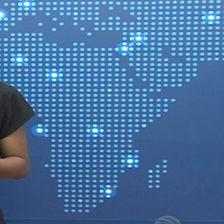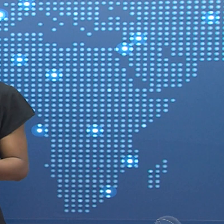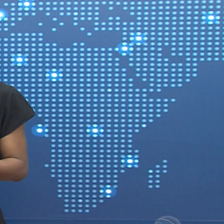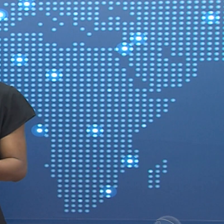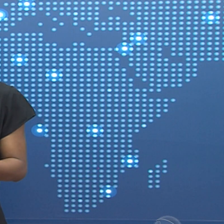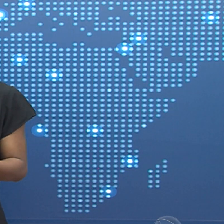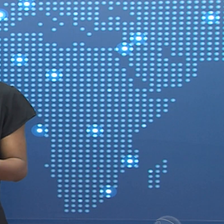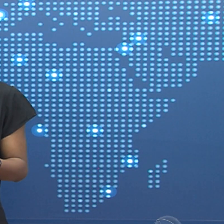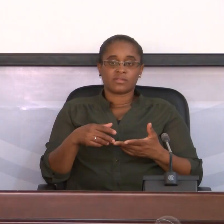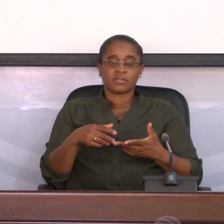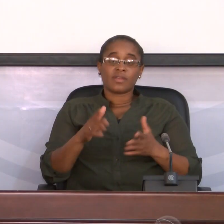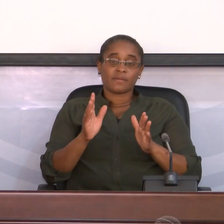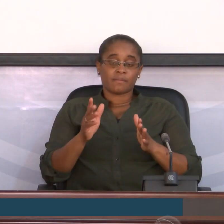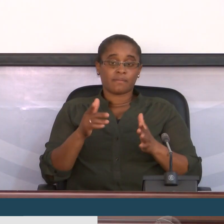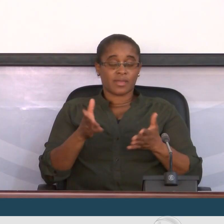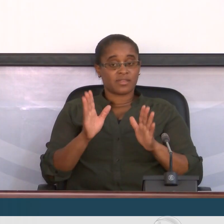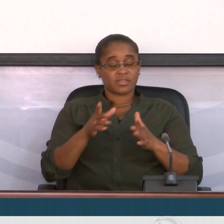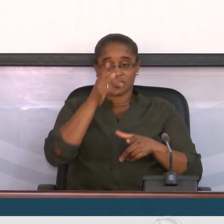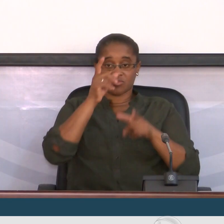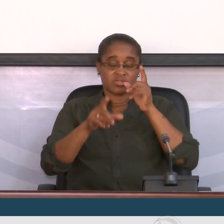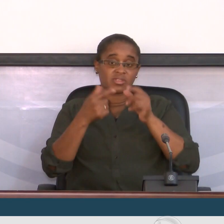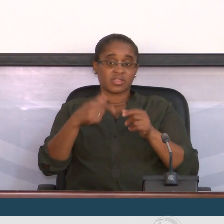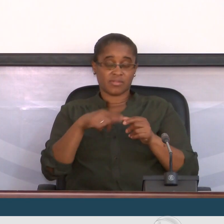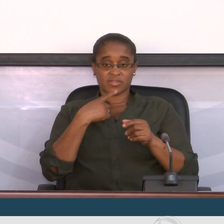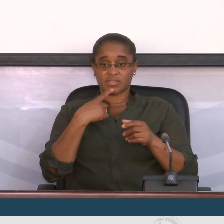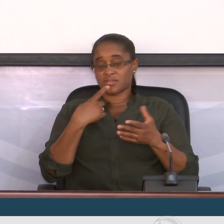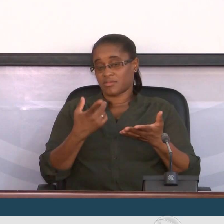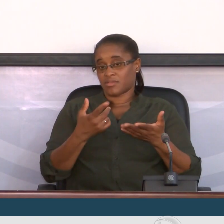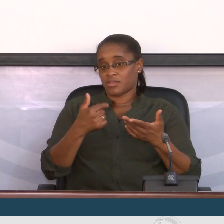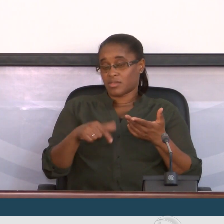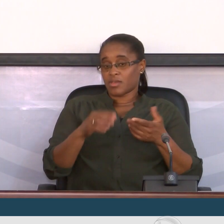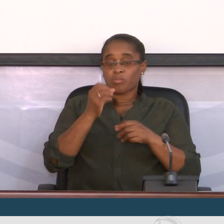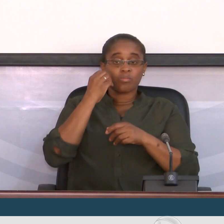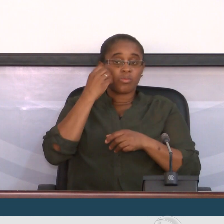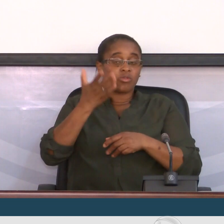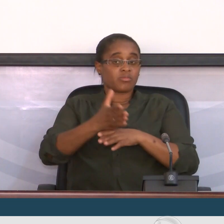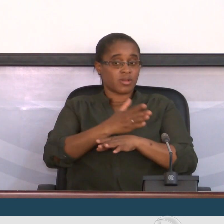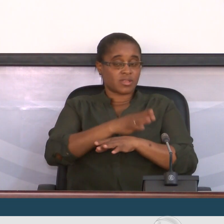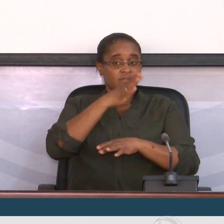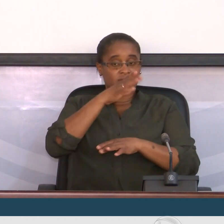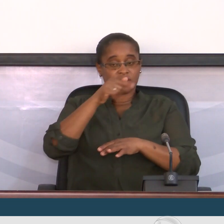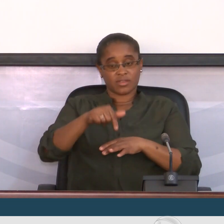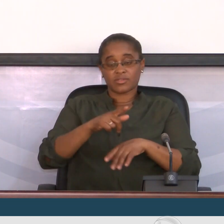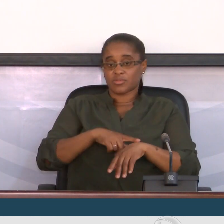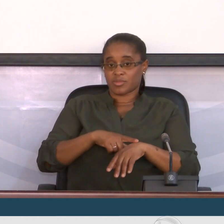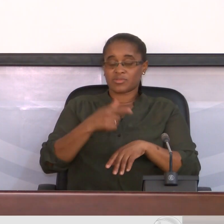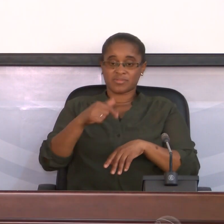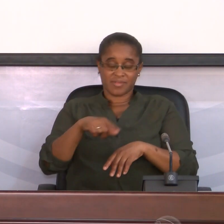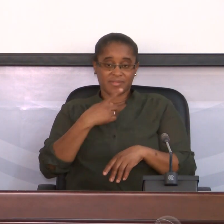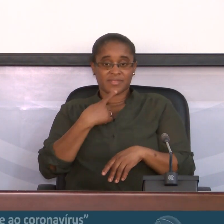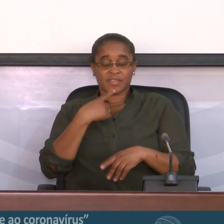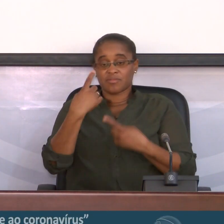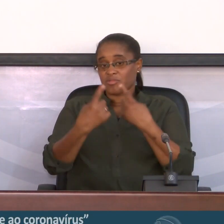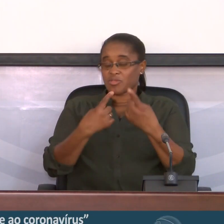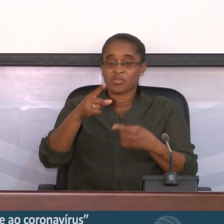casos de coronavírus. As pessoas devem entender, como já temos dito aqui, que neste momento estamos a perceber que nenhum lugar